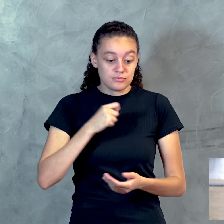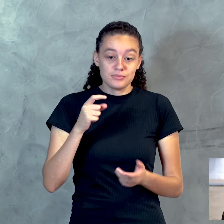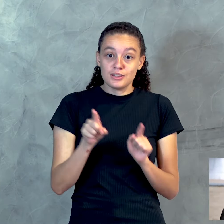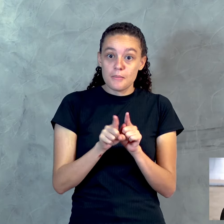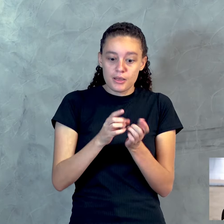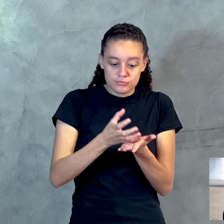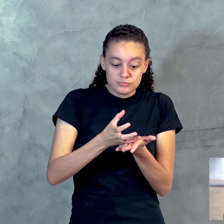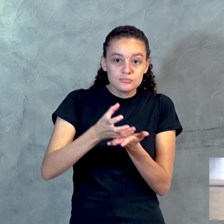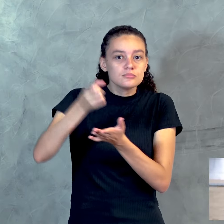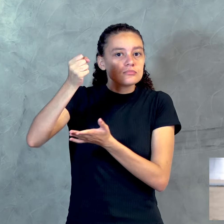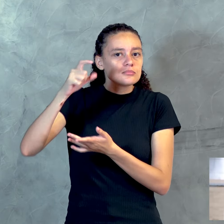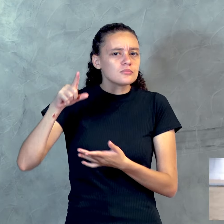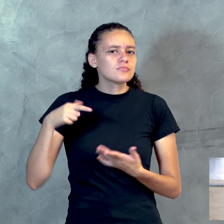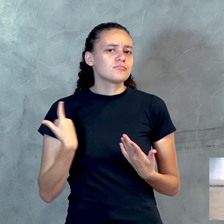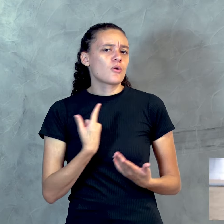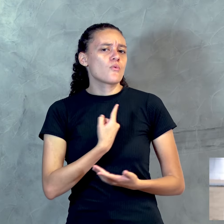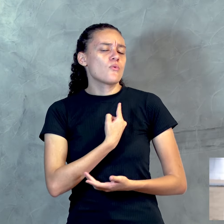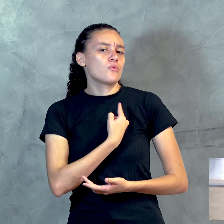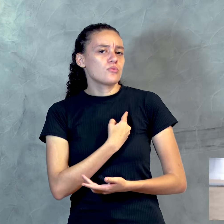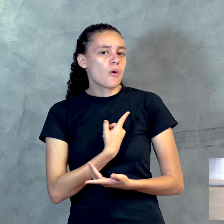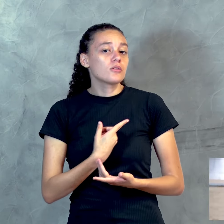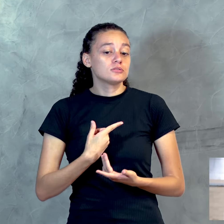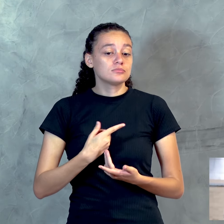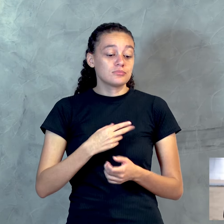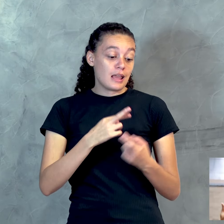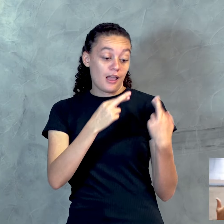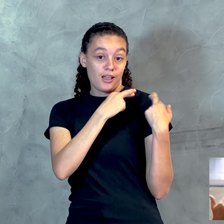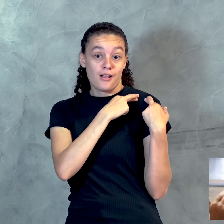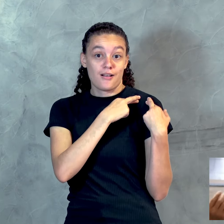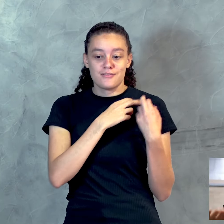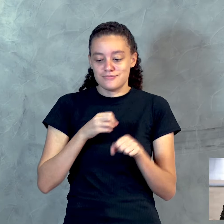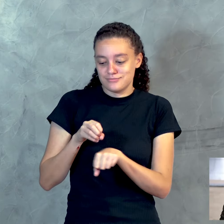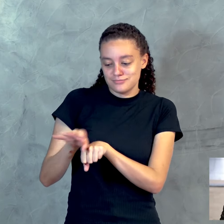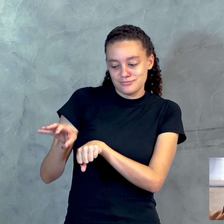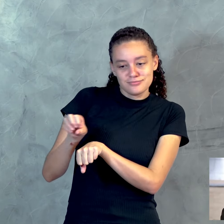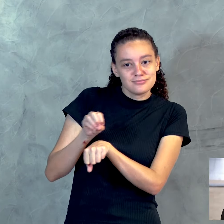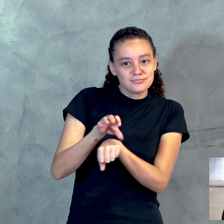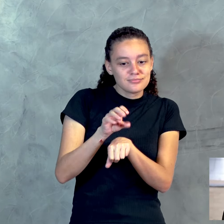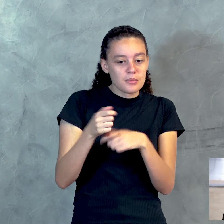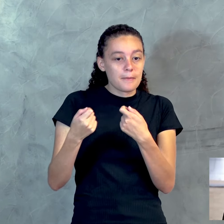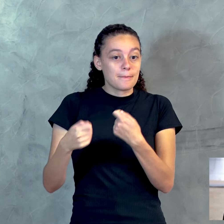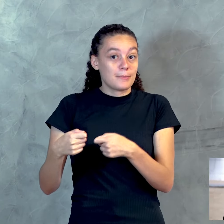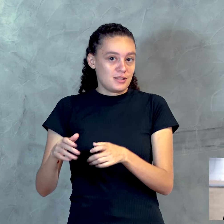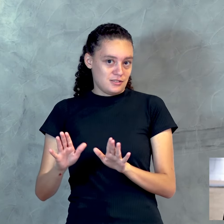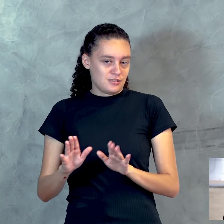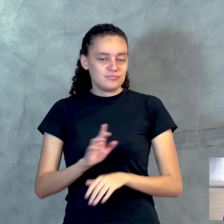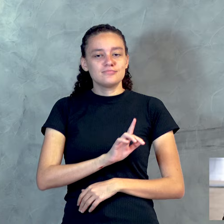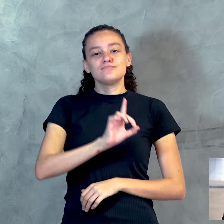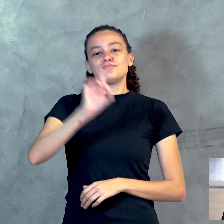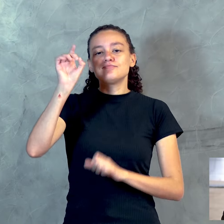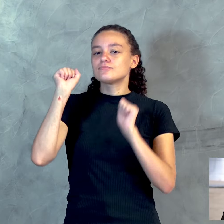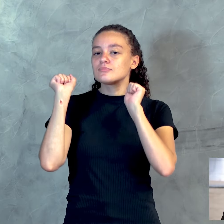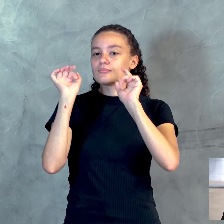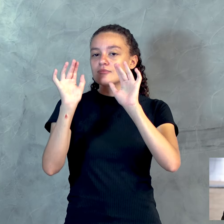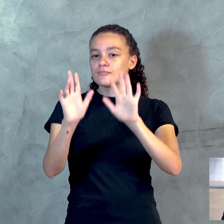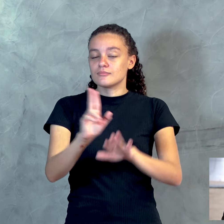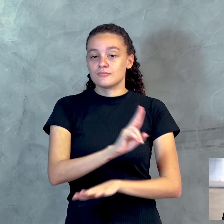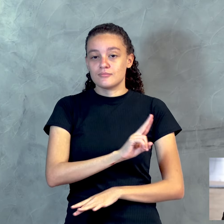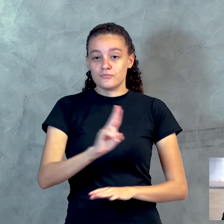e cabe a nós compartilhar isso com aqueles que precisam. Deus te abençoe em nome do